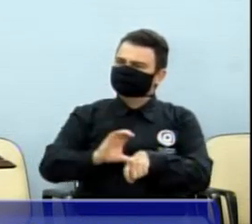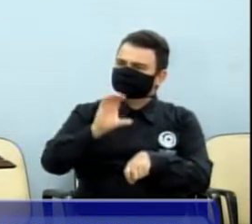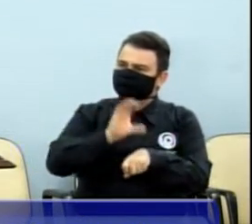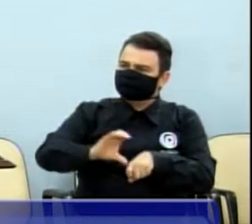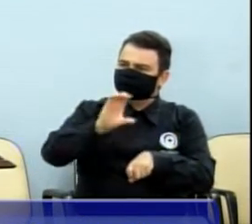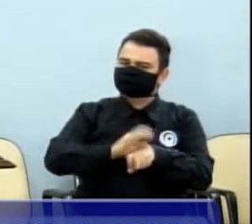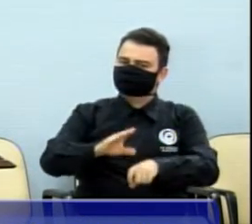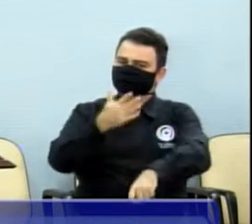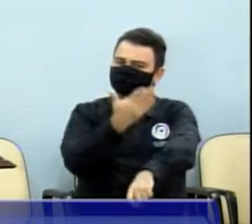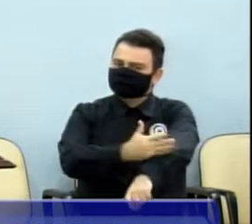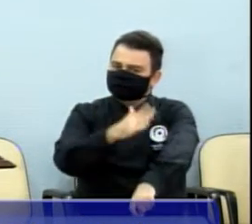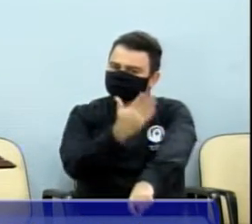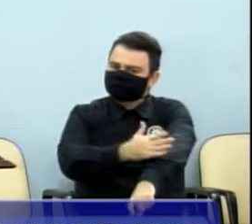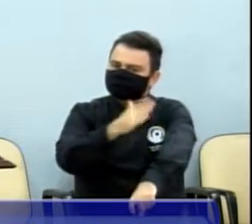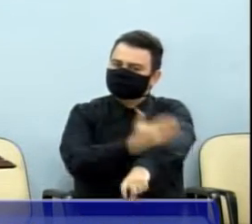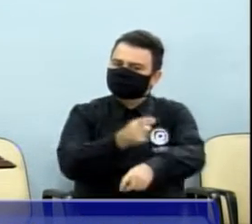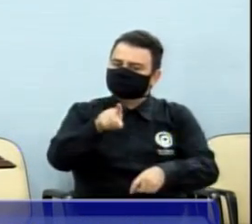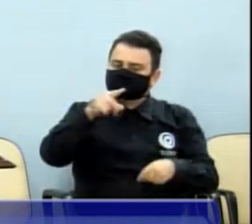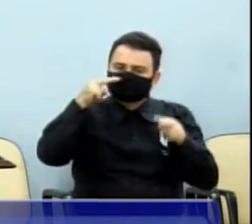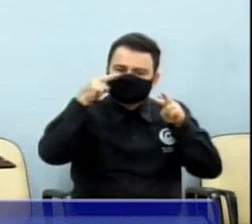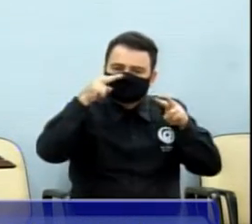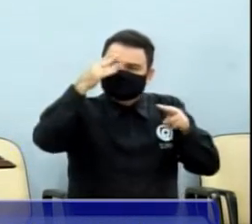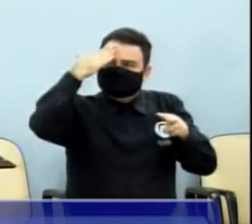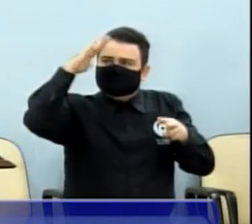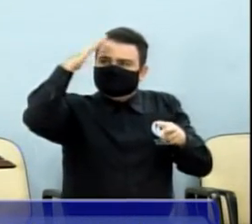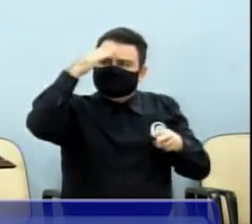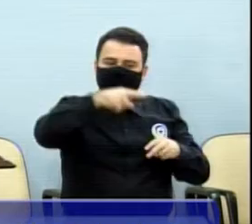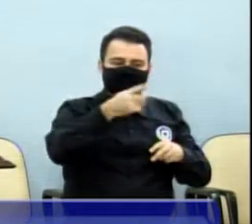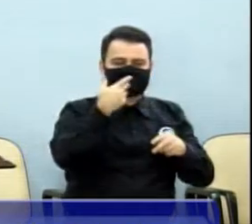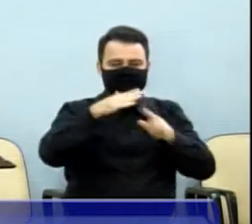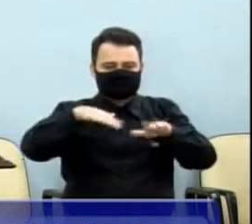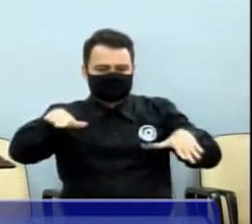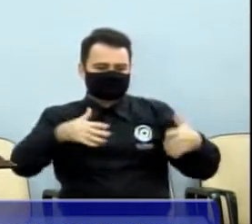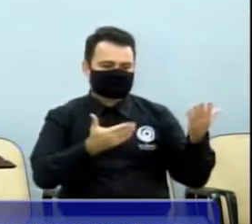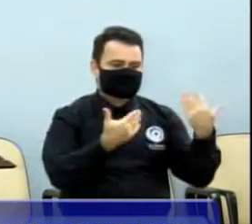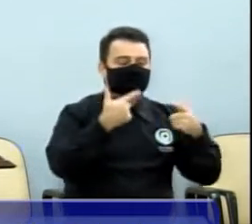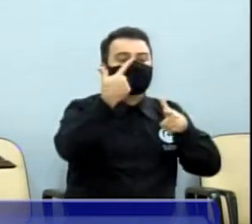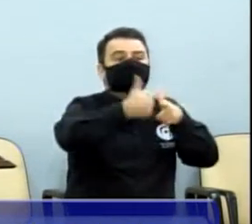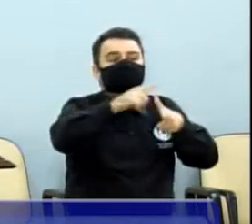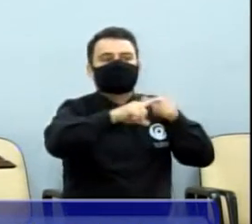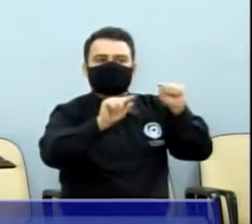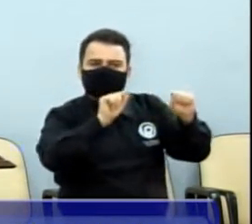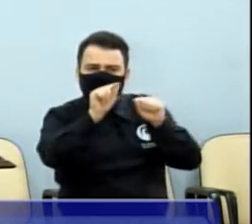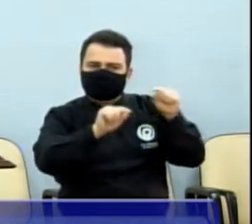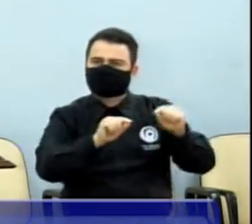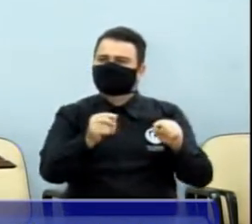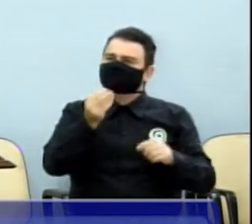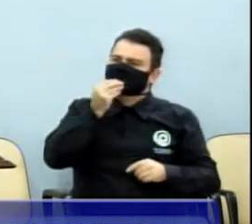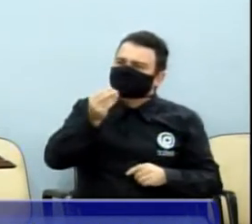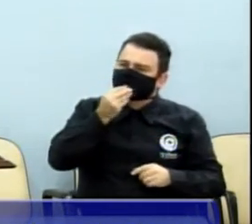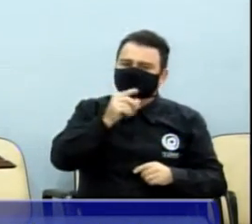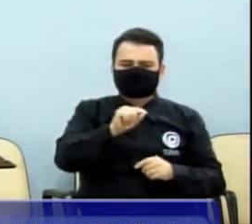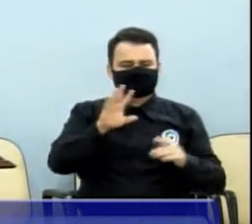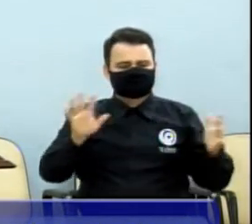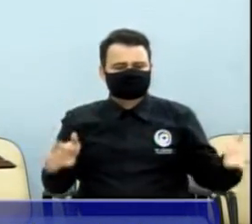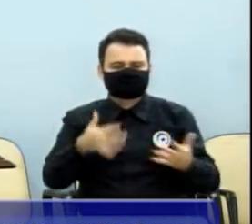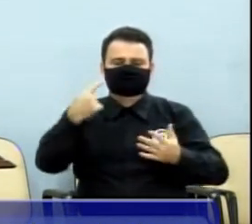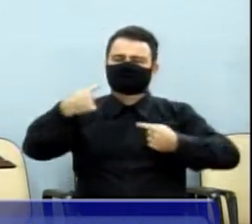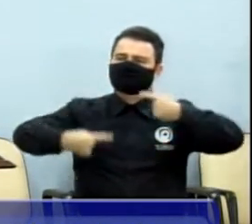que elas entendam toda a problemática da questão da criança e do adolescente no município de Rio Preto. Nós precisamos de políticas públicas atuais,